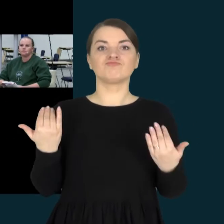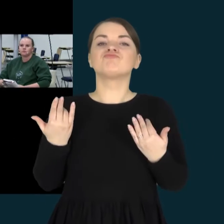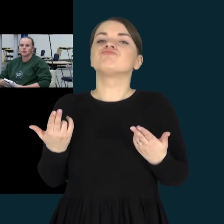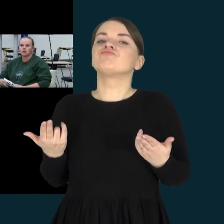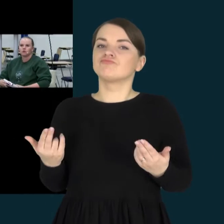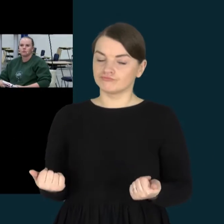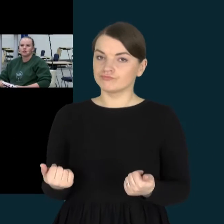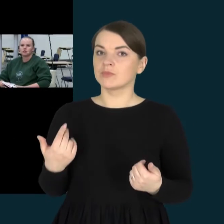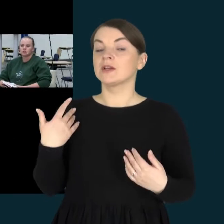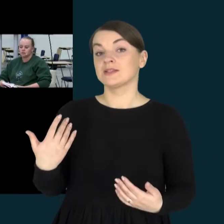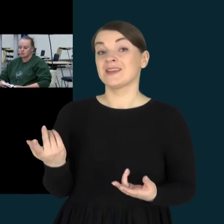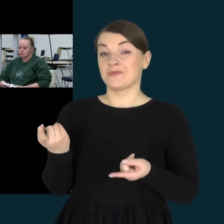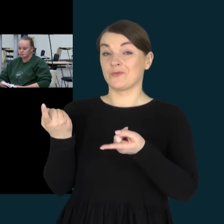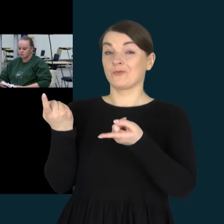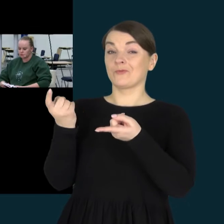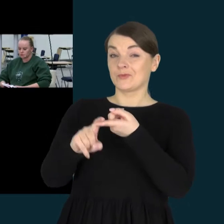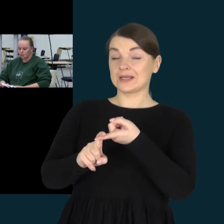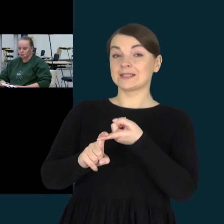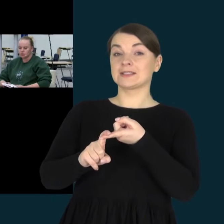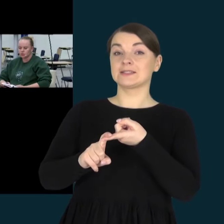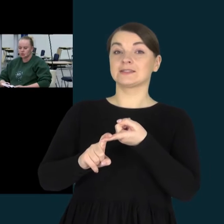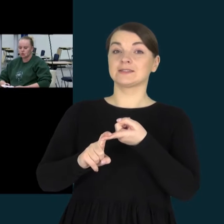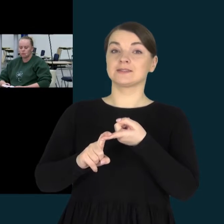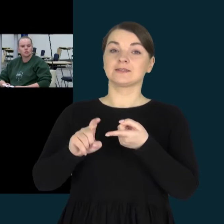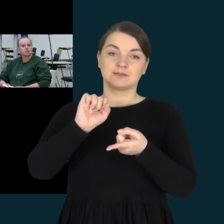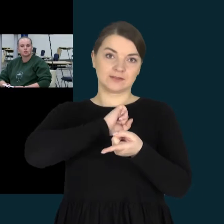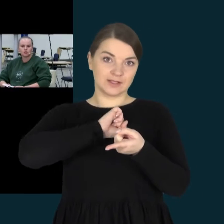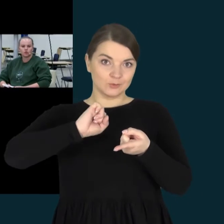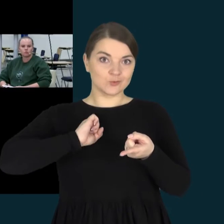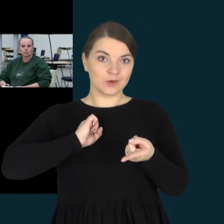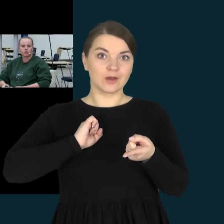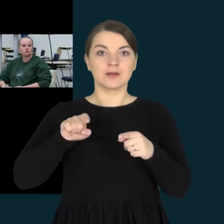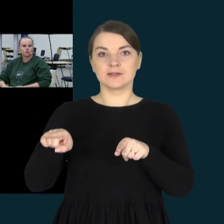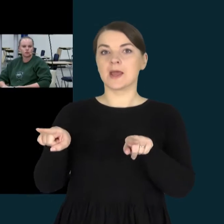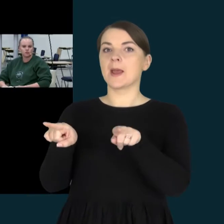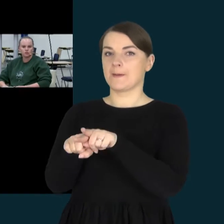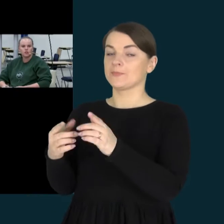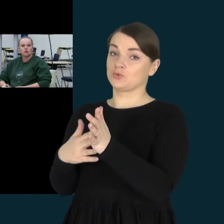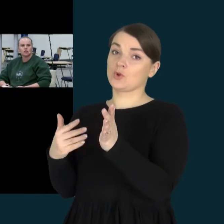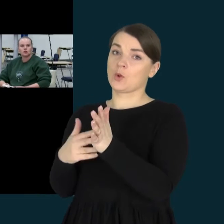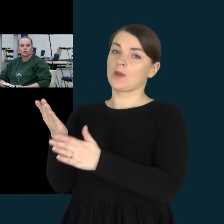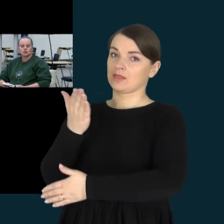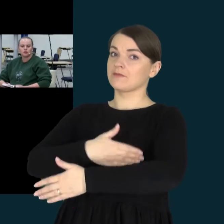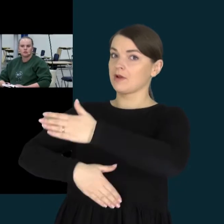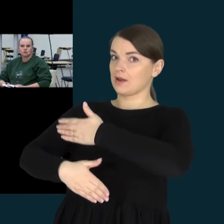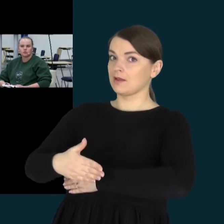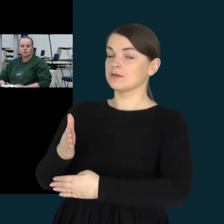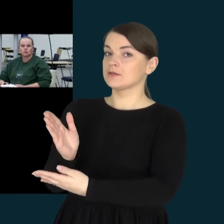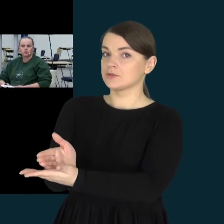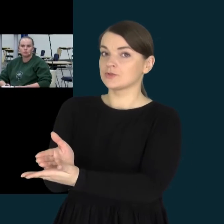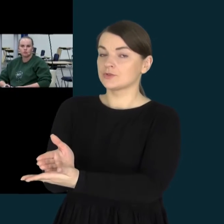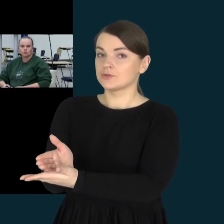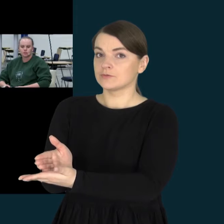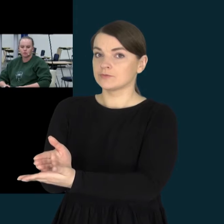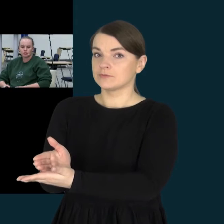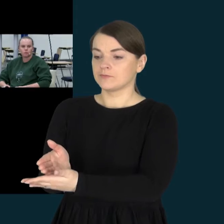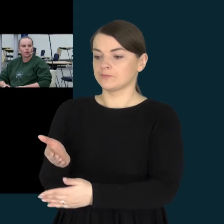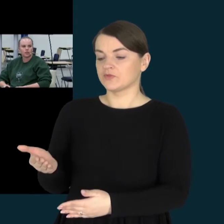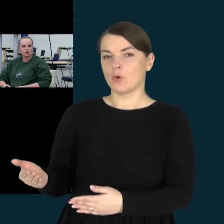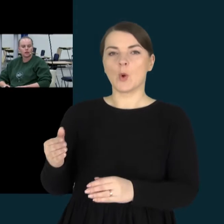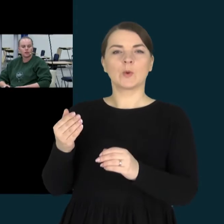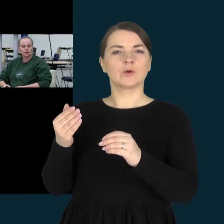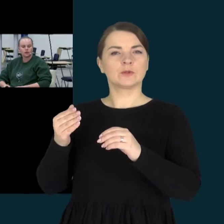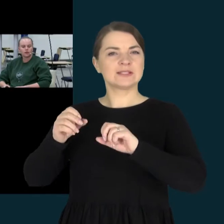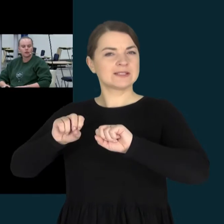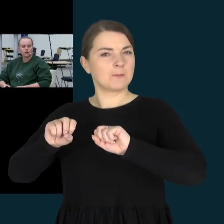pagal medicinas duomenis, jis skaitamas invaliudu, stiprus spets